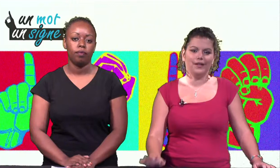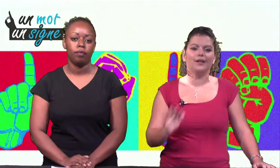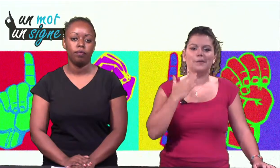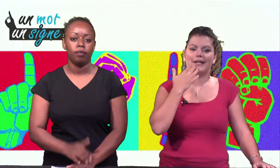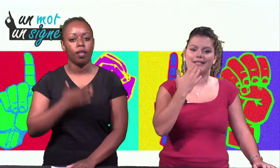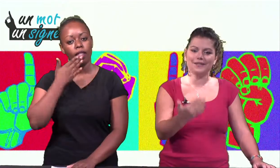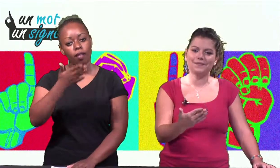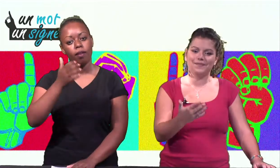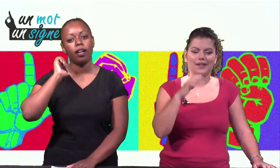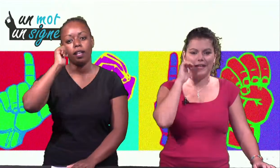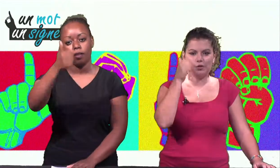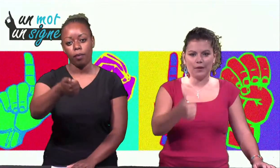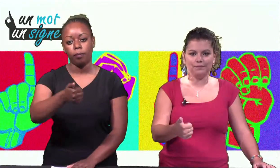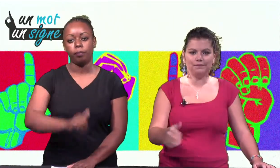Merci et à demain !